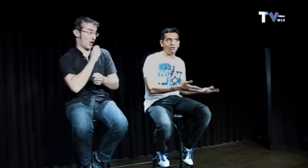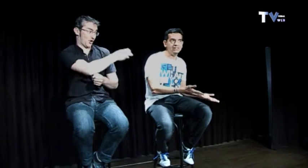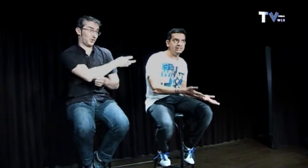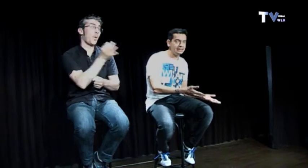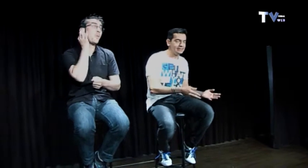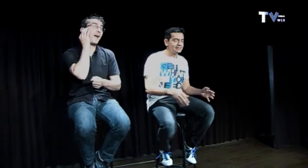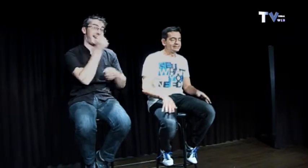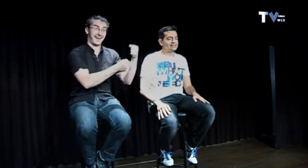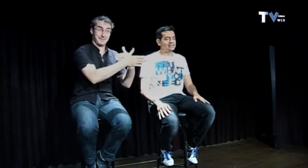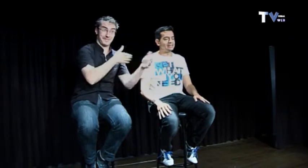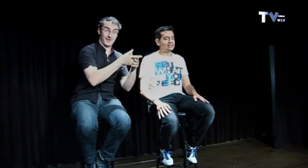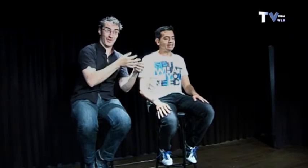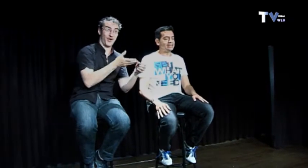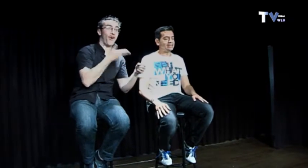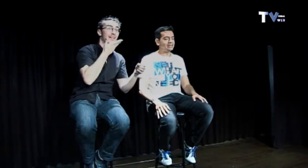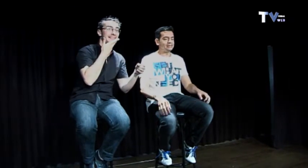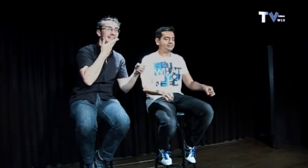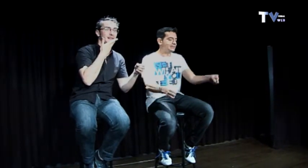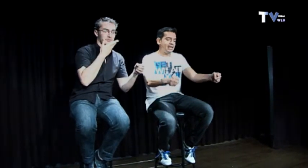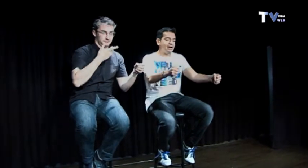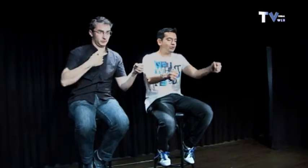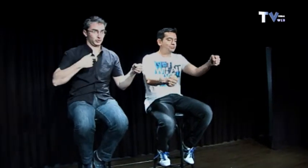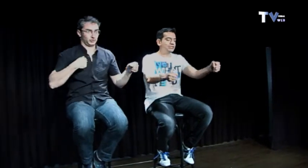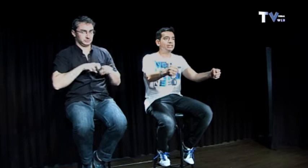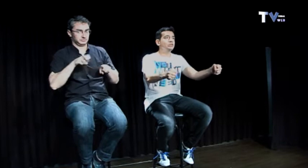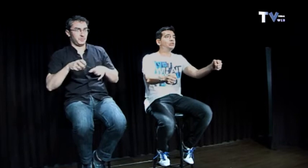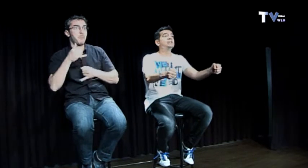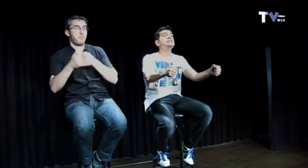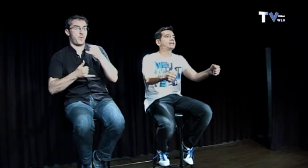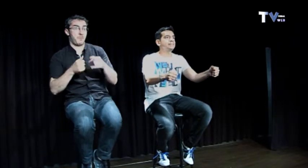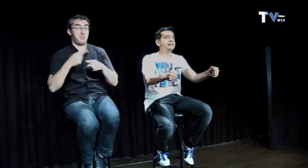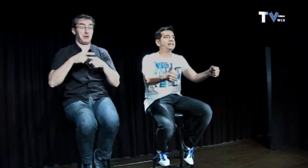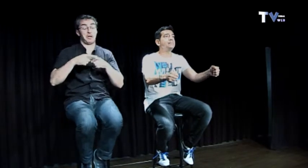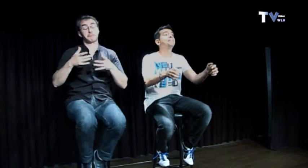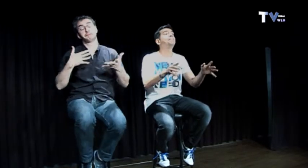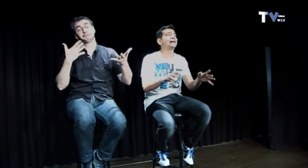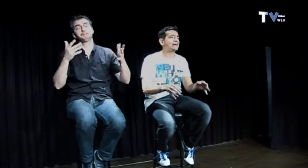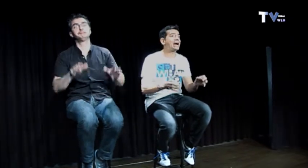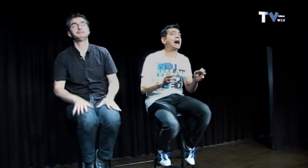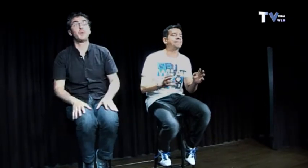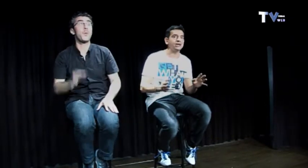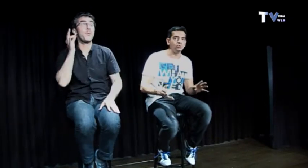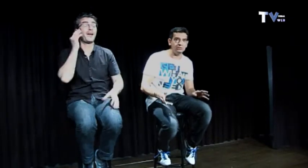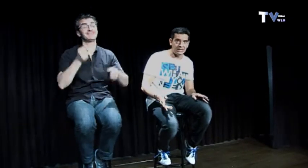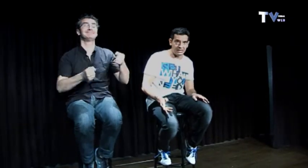oyente y te llevan conduciendo y de repente paran a preguntar